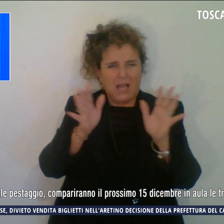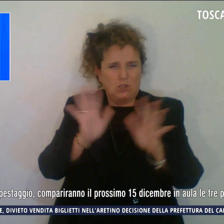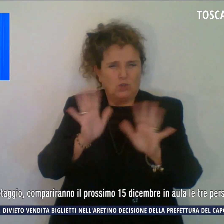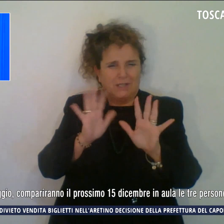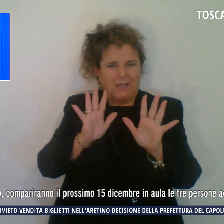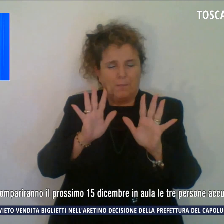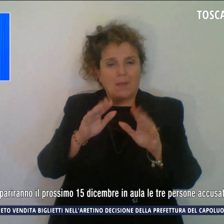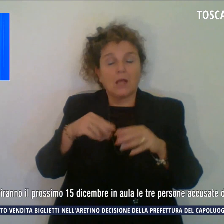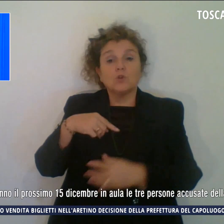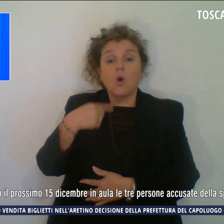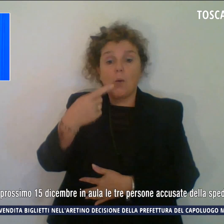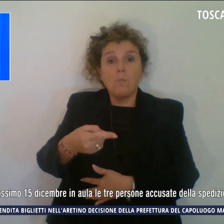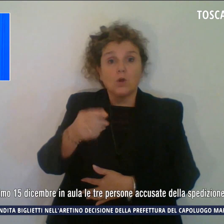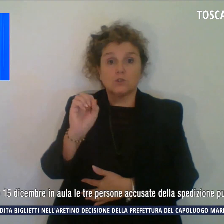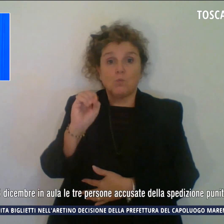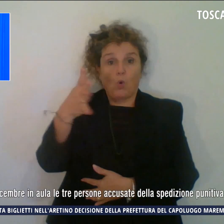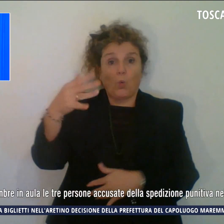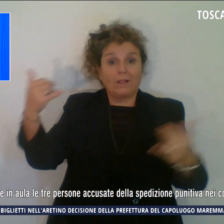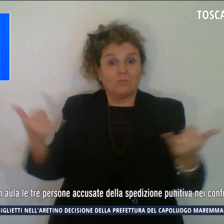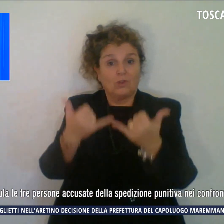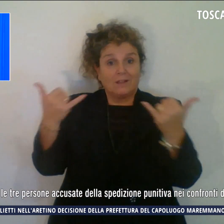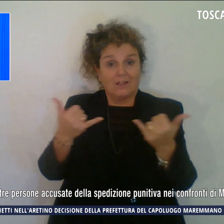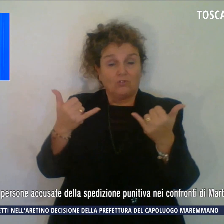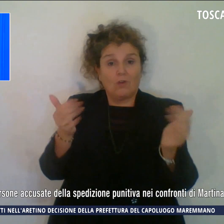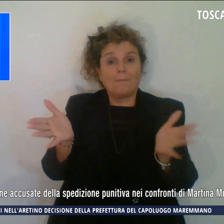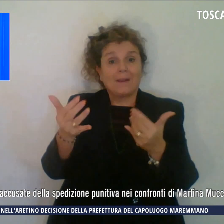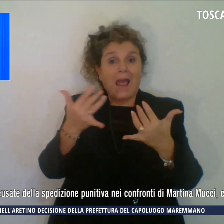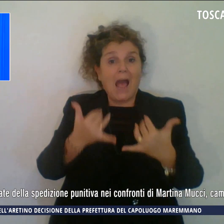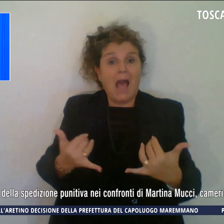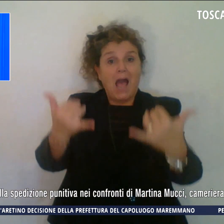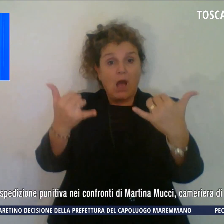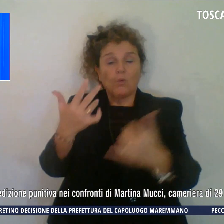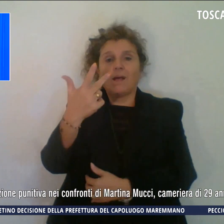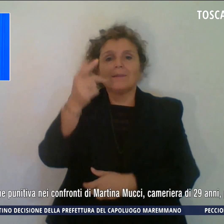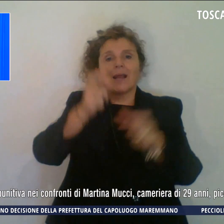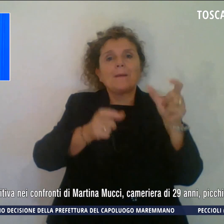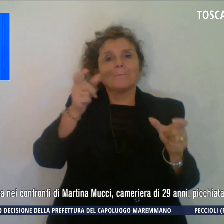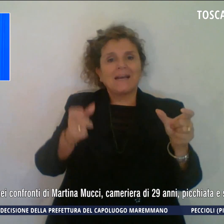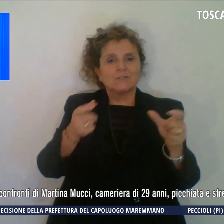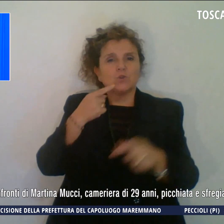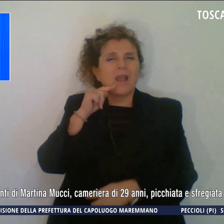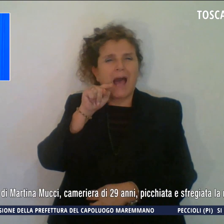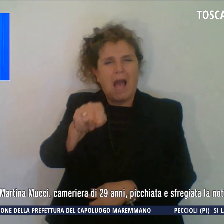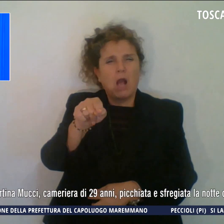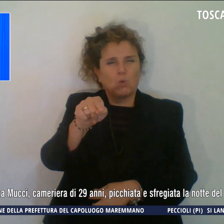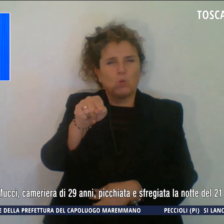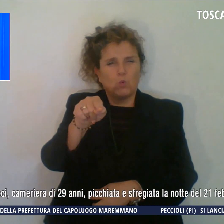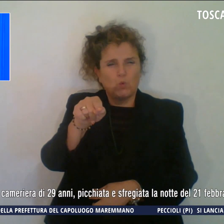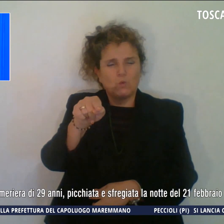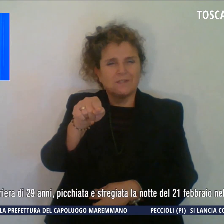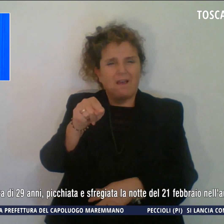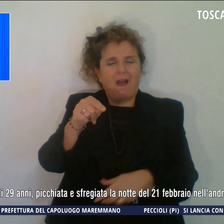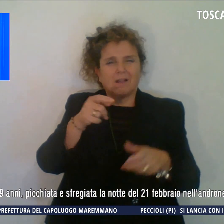prossimo 15 dicembre in aula, le tre persone accusate della spedizione